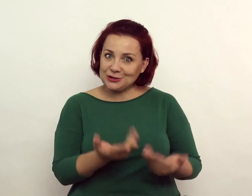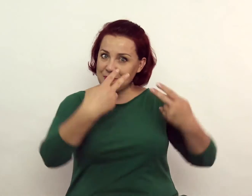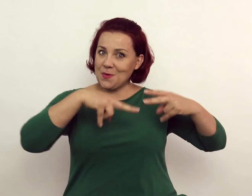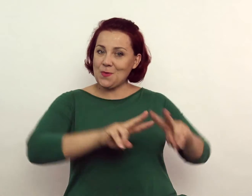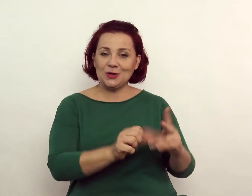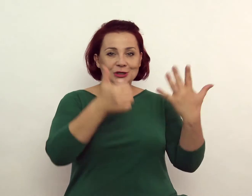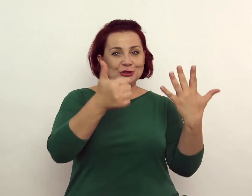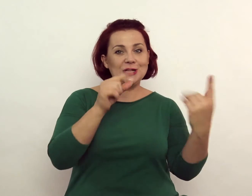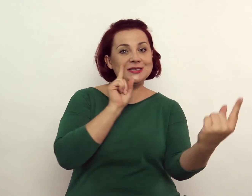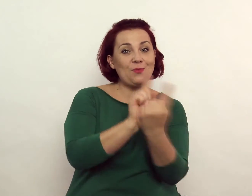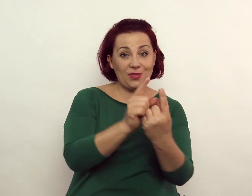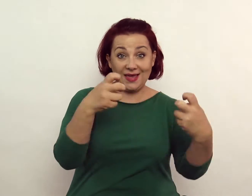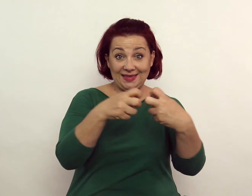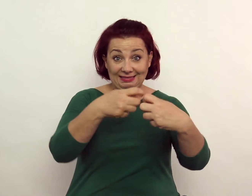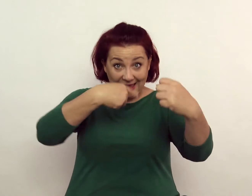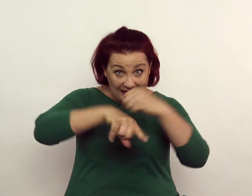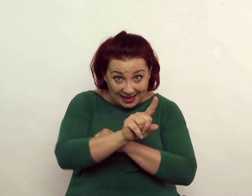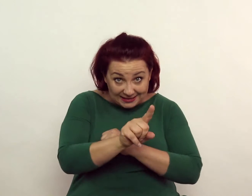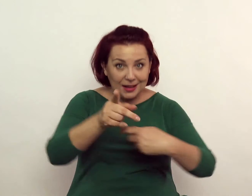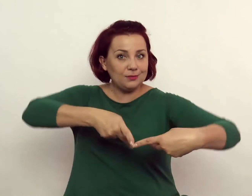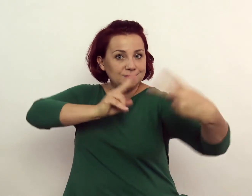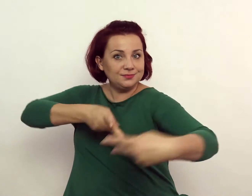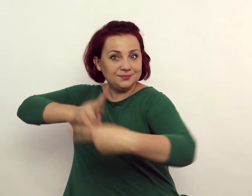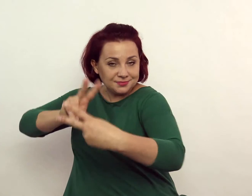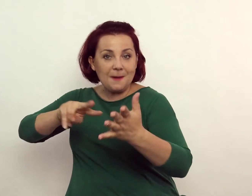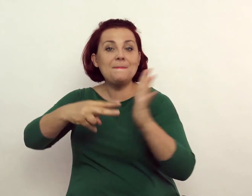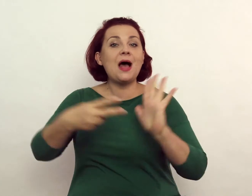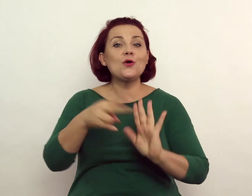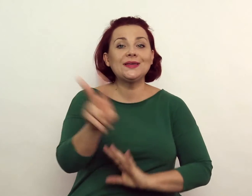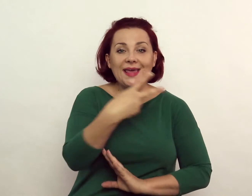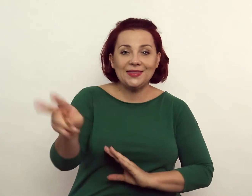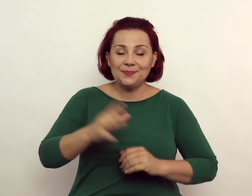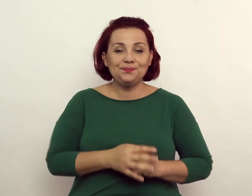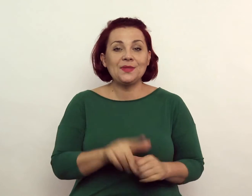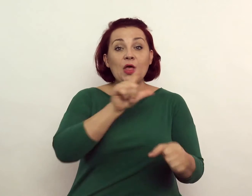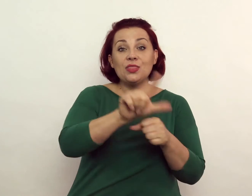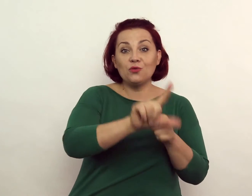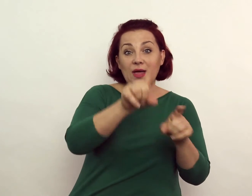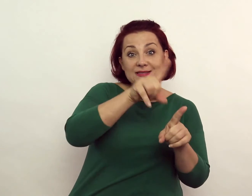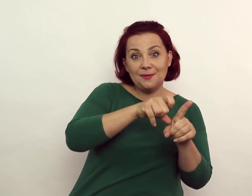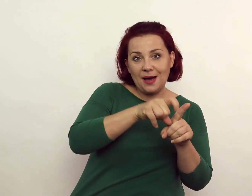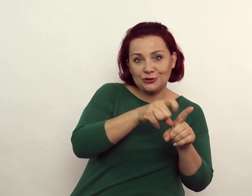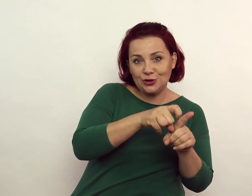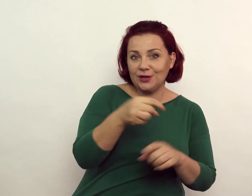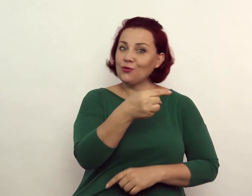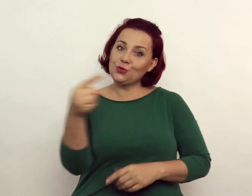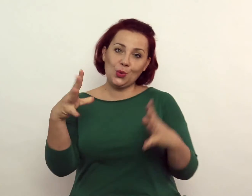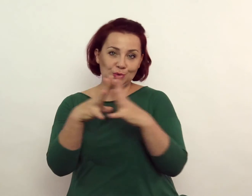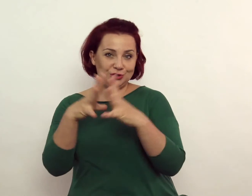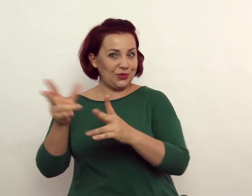udziału w sześciu spotkaniach online, które zaplanowano od 12 października do